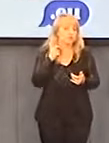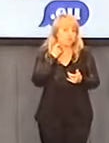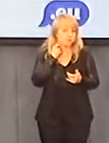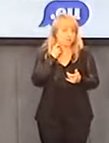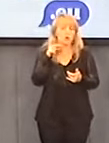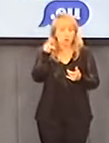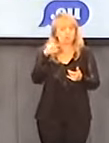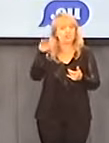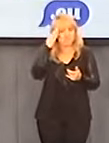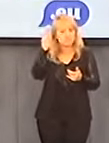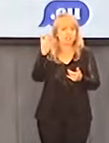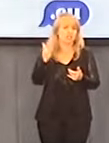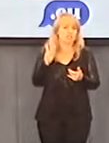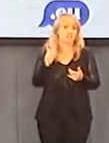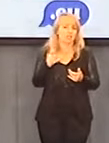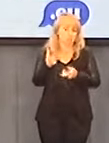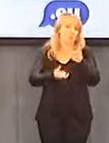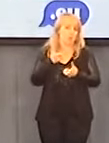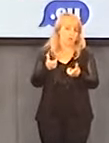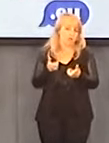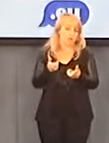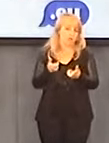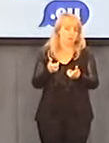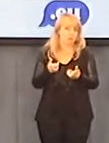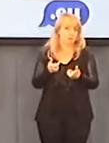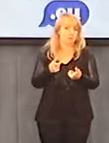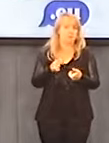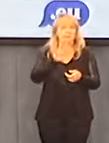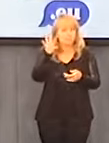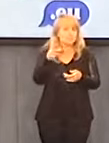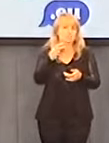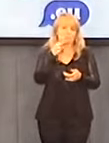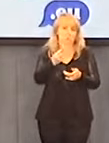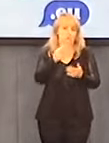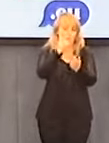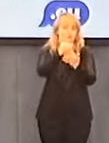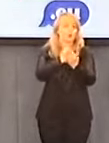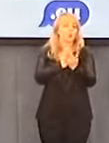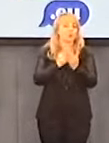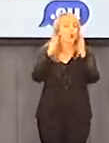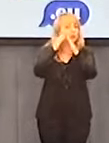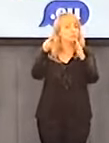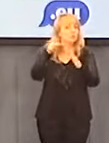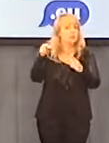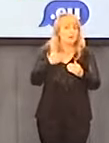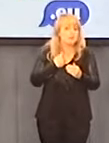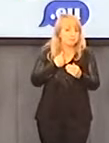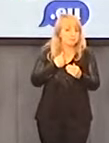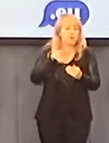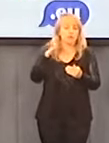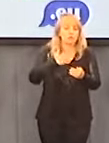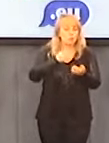którzy wiedzieli, bo nie mamy wątpliwości, że wiedzieli. Mówi nam o tym instrukcja, oni ustawowo musieli wiedzieć.